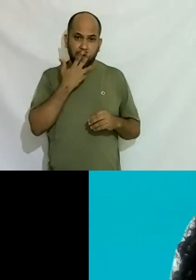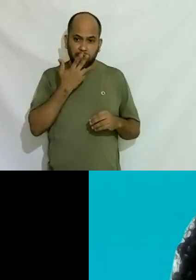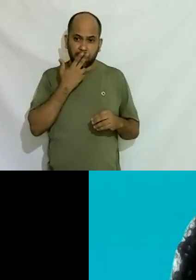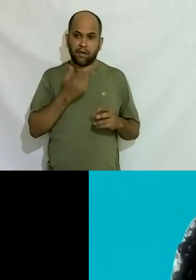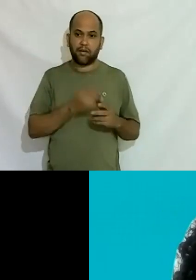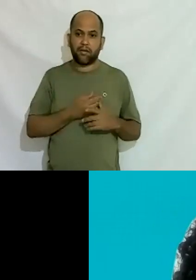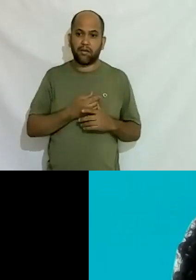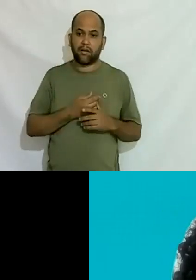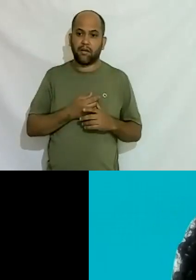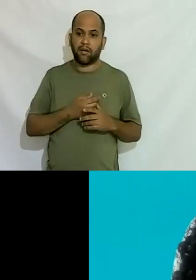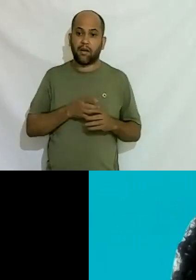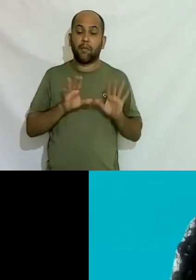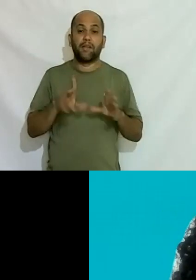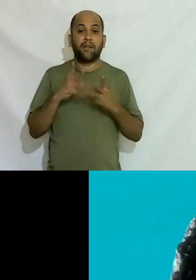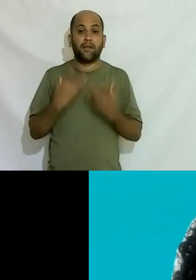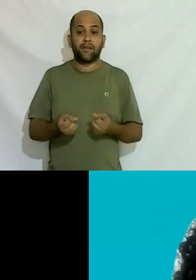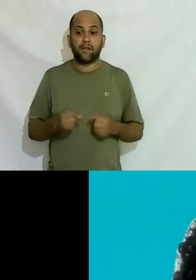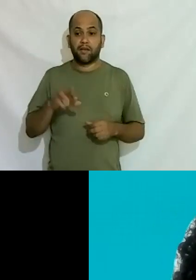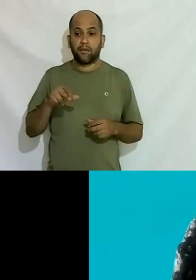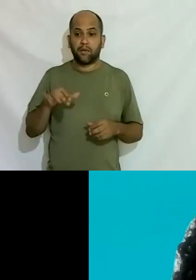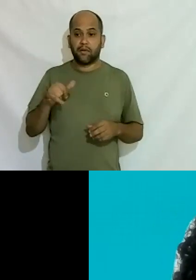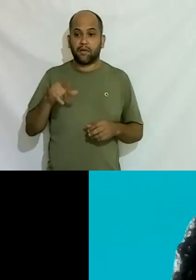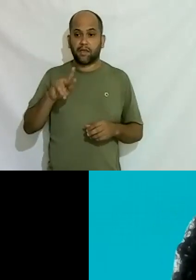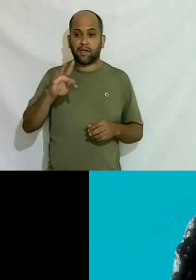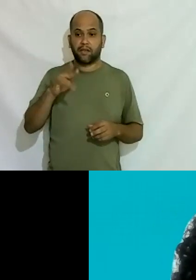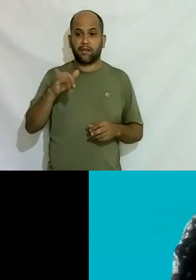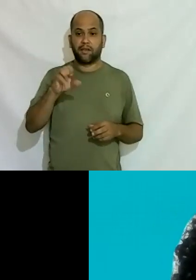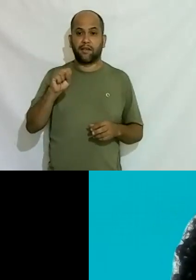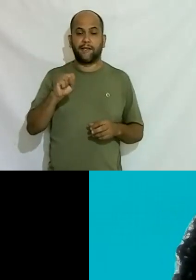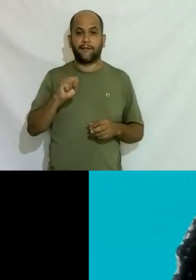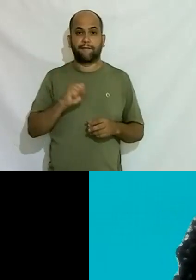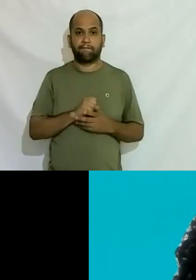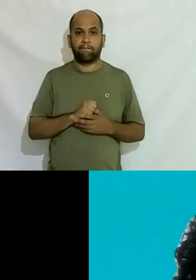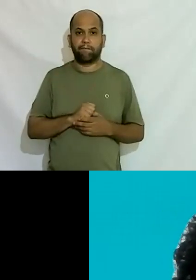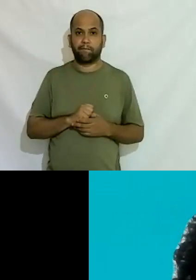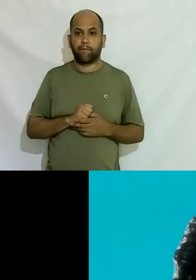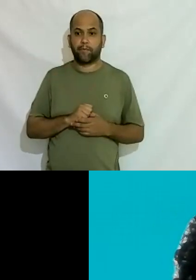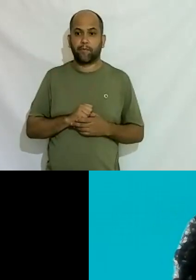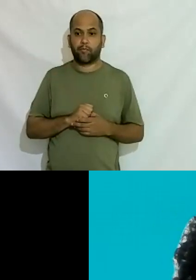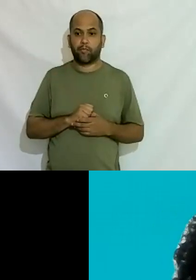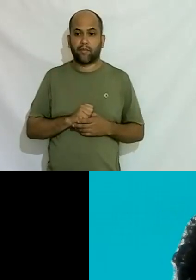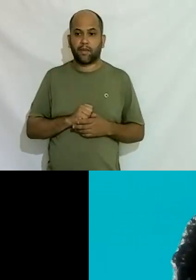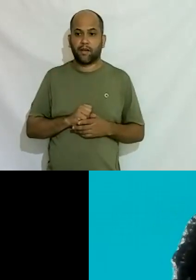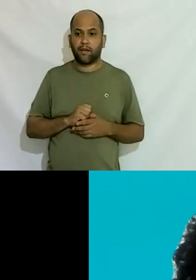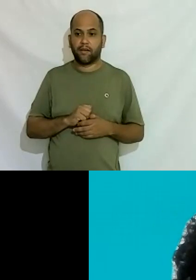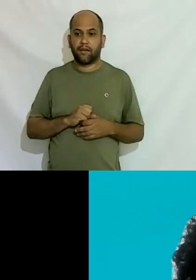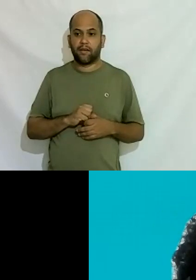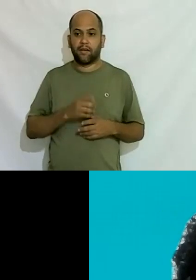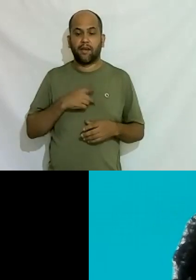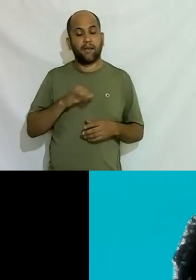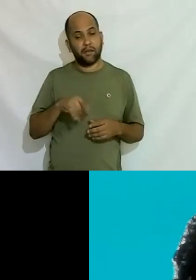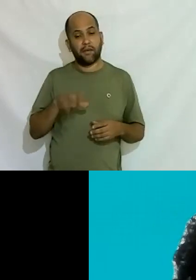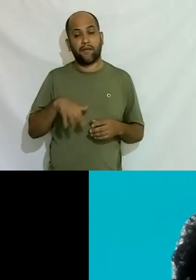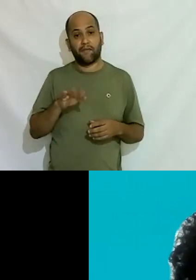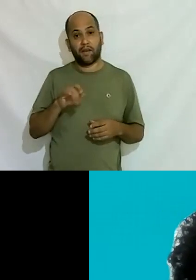e ela às vezes não aceita o irmão que é trans então isso é isso é fato né